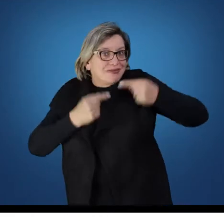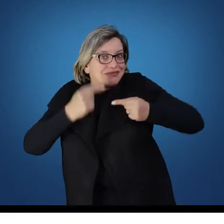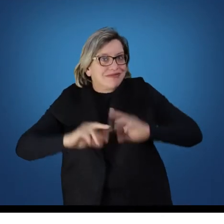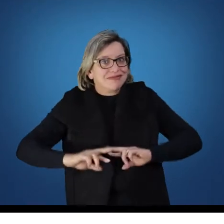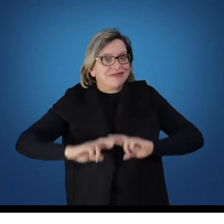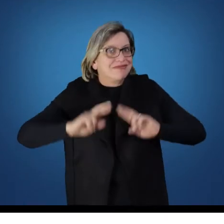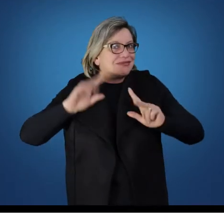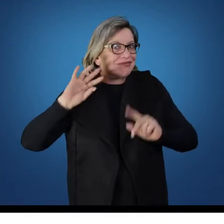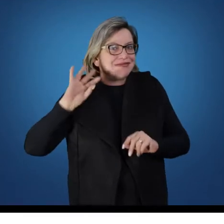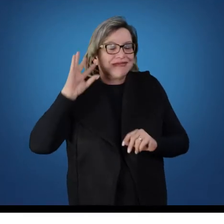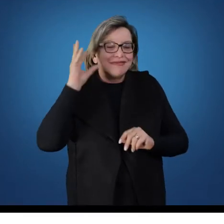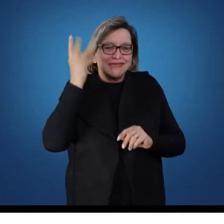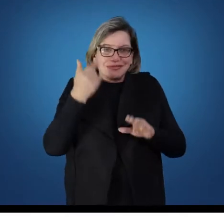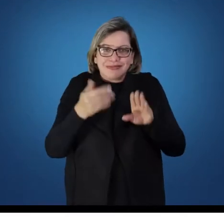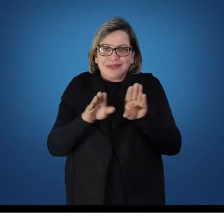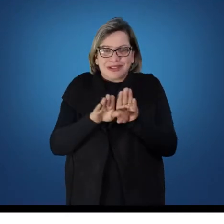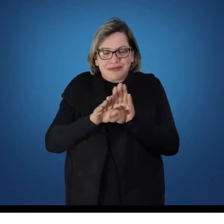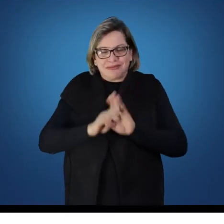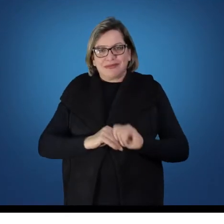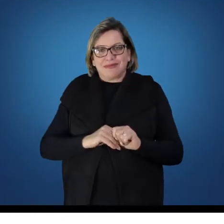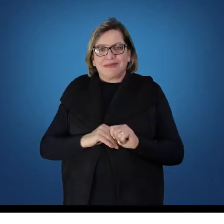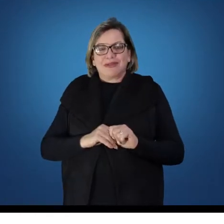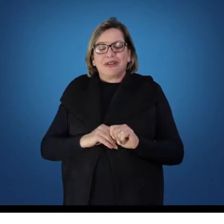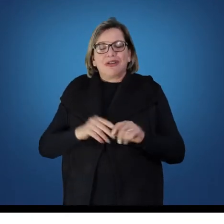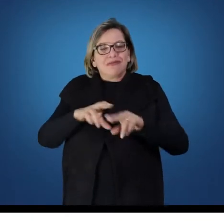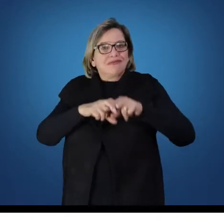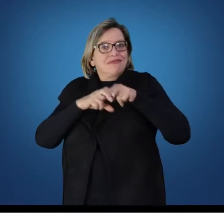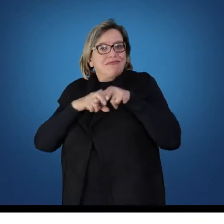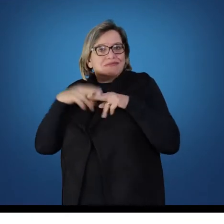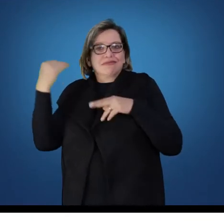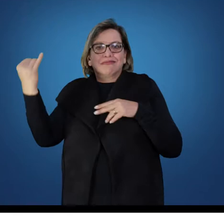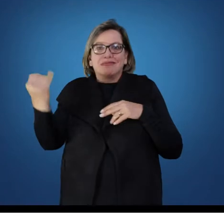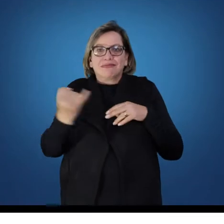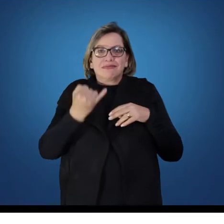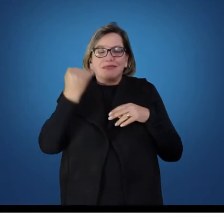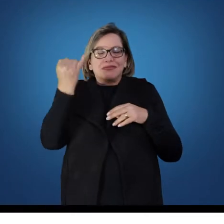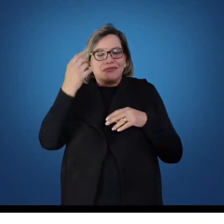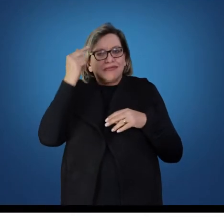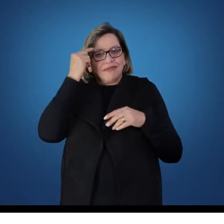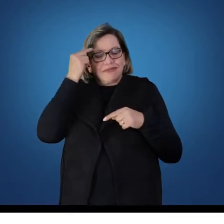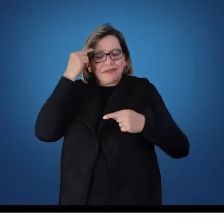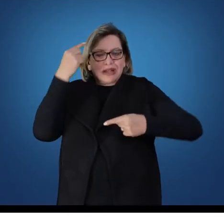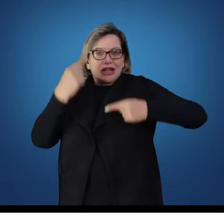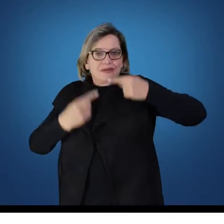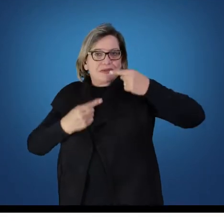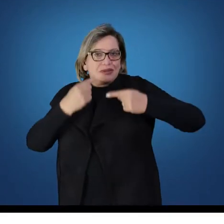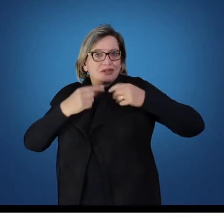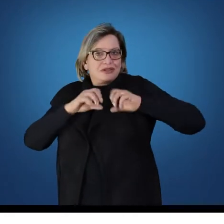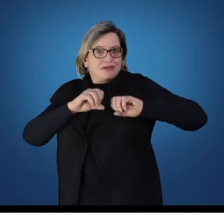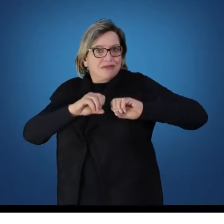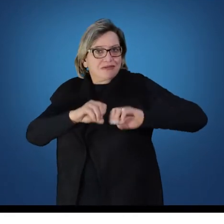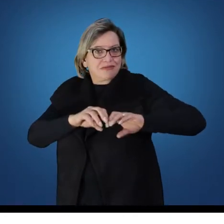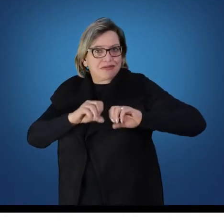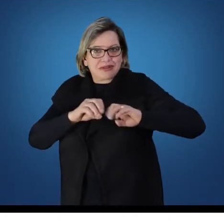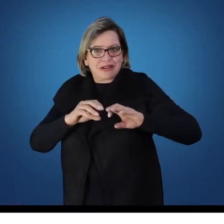histórico. Então, é muito importante nós pensarmos, a partir desta questão de políticas educacionais, que as políticas educacionais não nascem do nada.